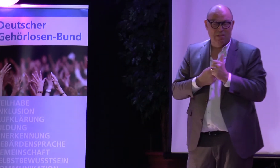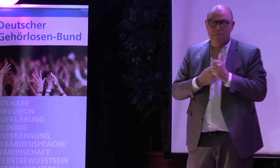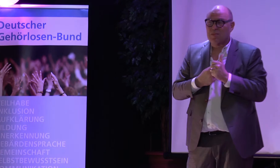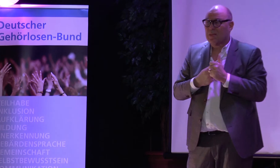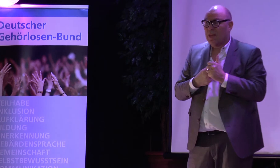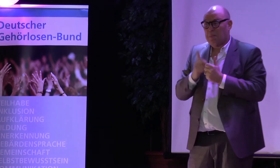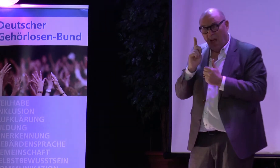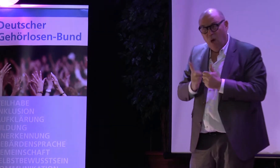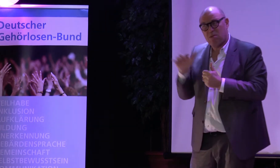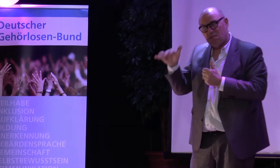wichtig.